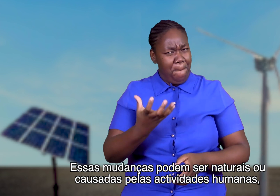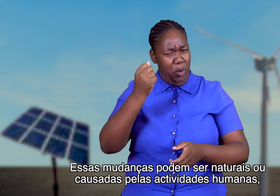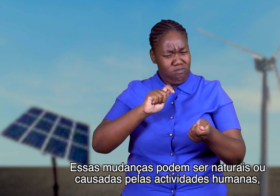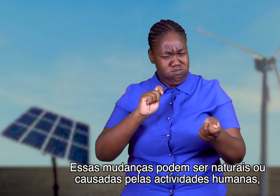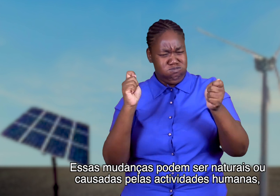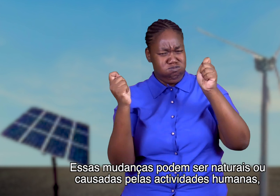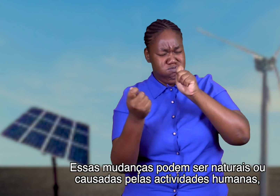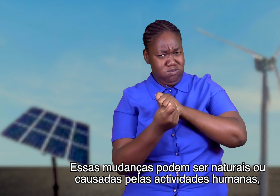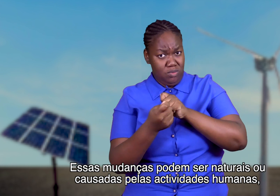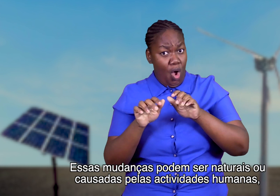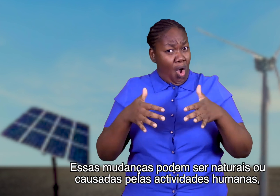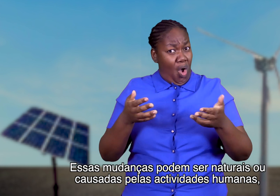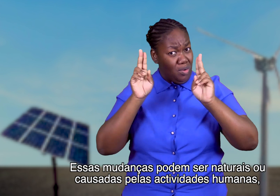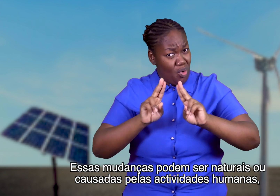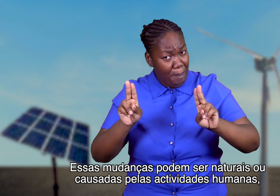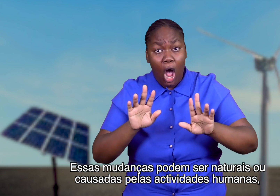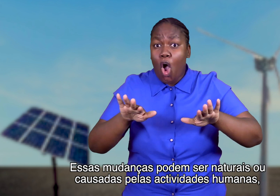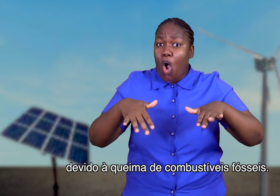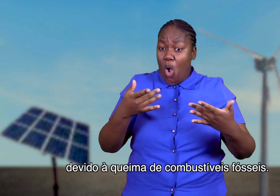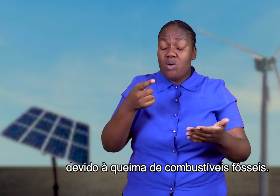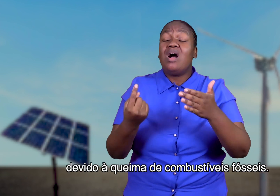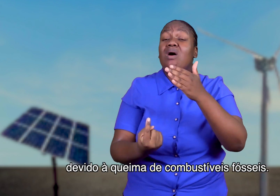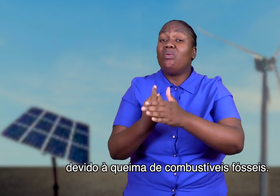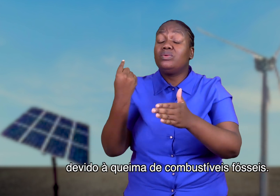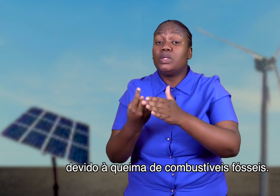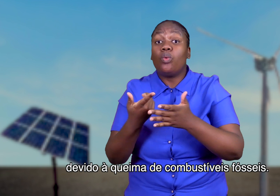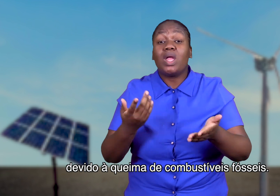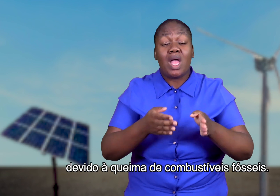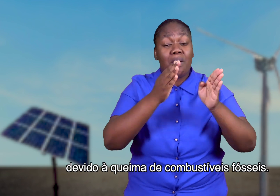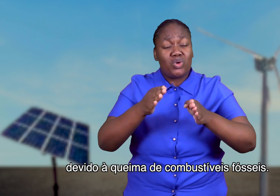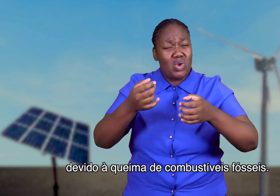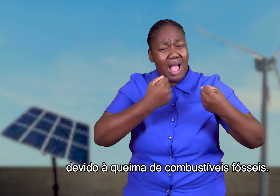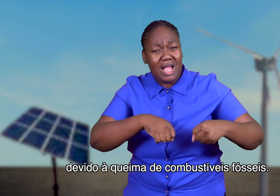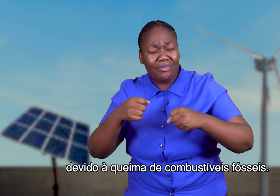causadas pelas atividades humanas, devido à queima de combustíveis fósseis.